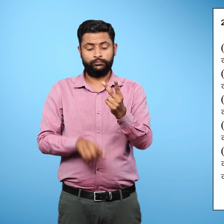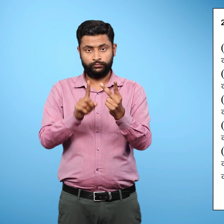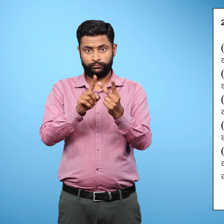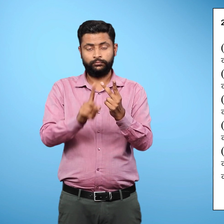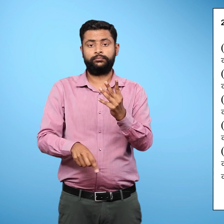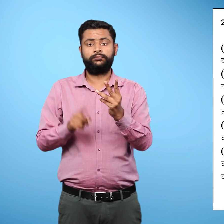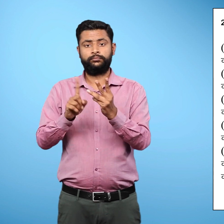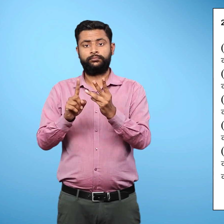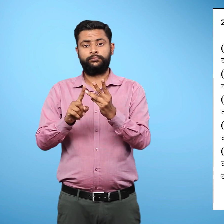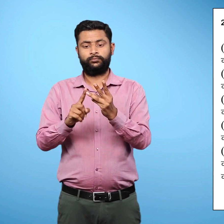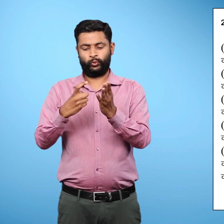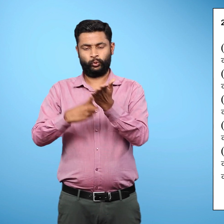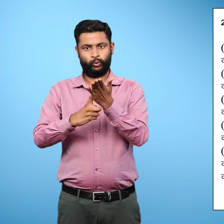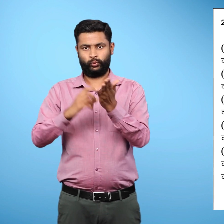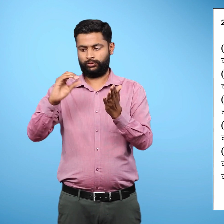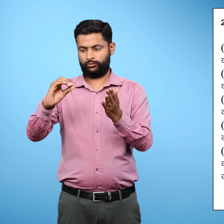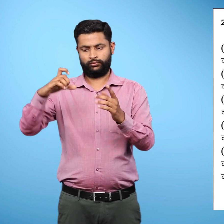ग, रॉकीज